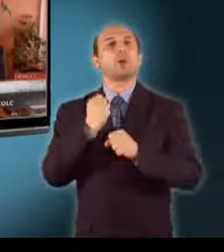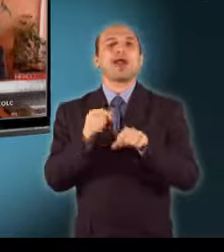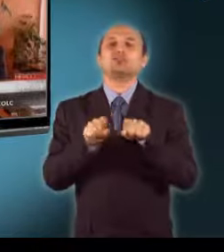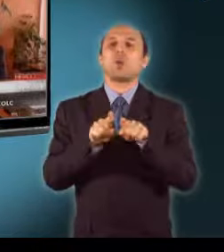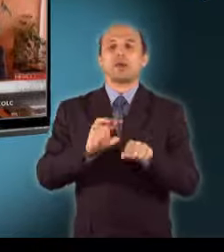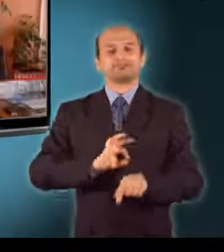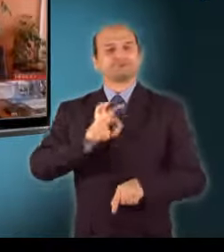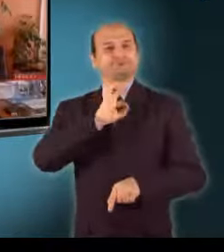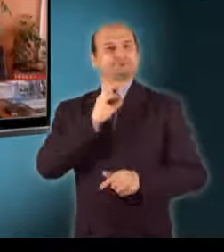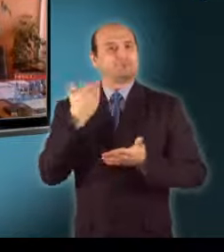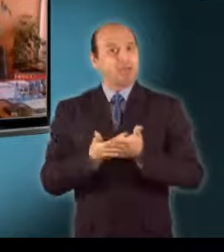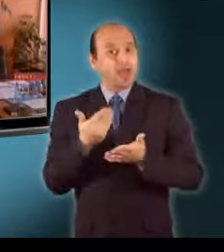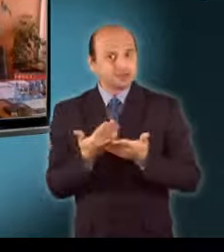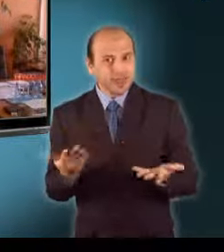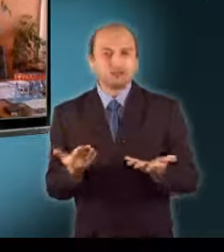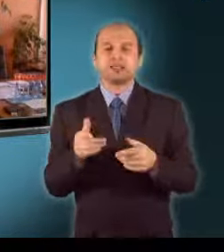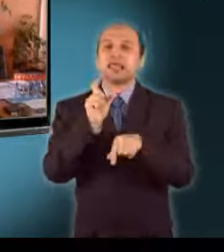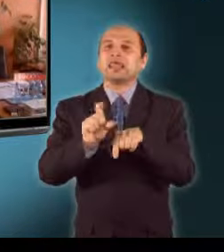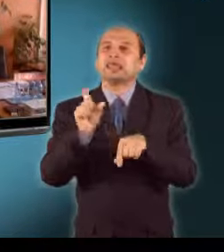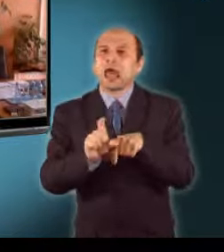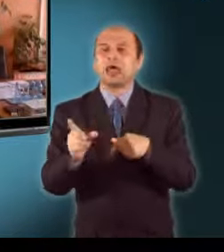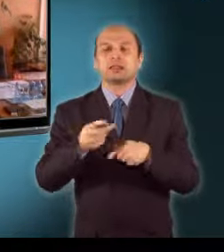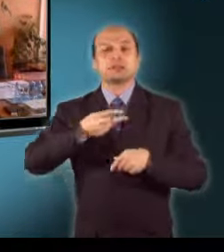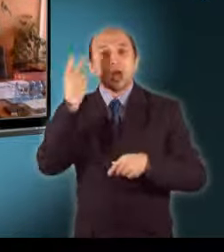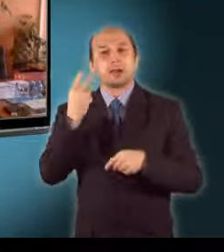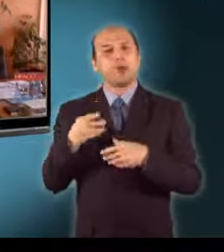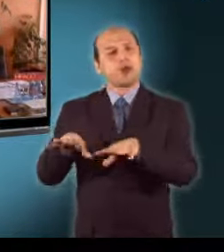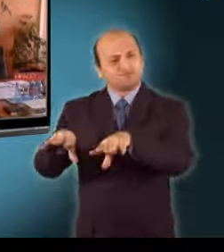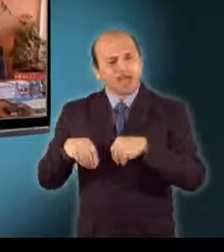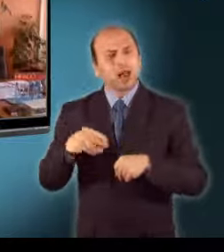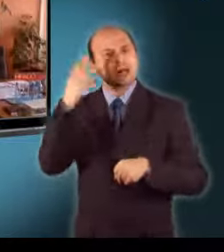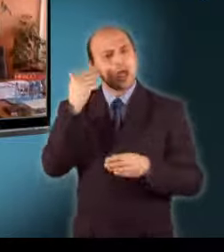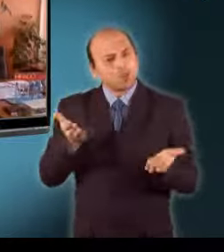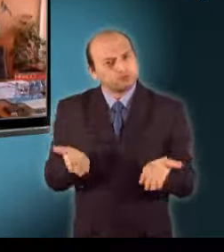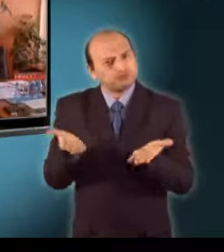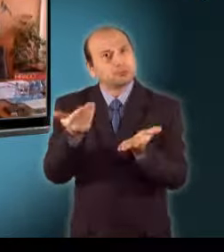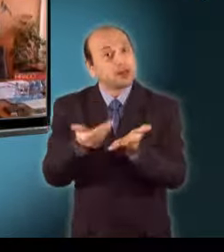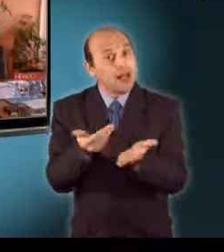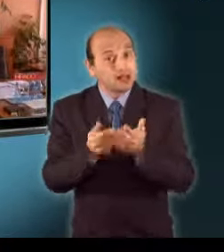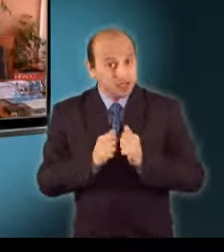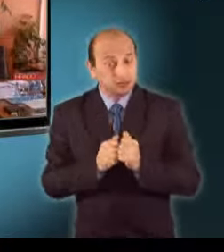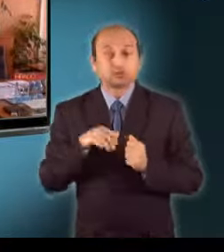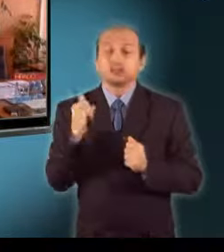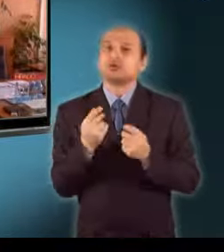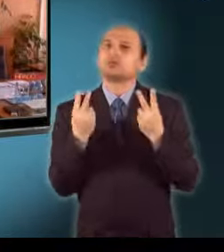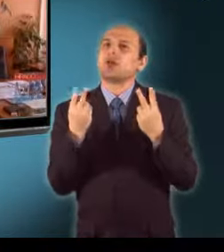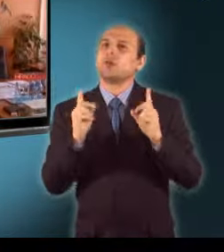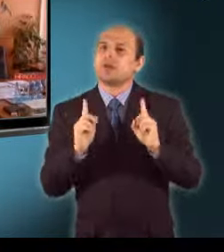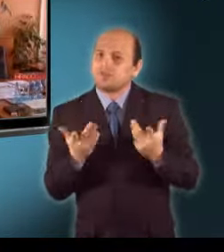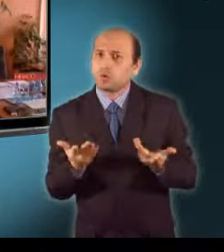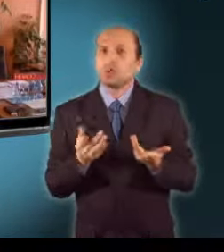megteremtése, a hiány szakmák tanulására való ösztönzés, illetve nagyon fontos dolog, hogy a